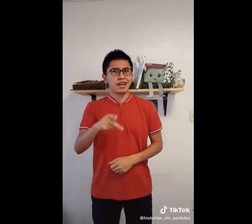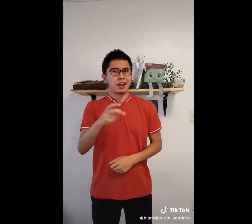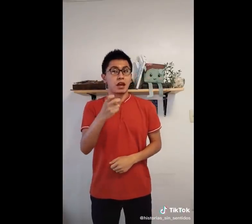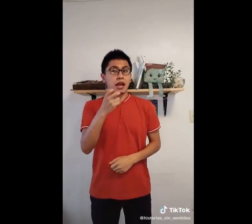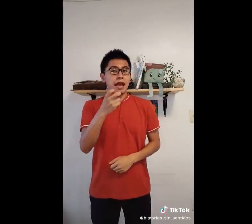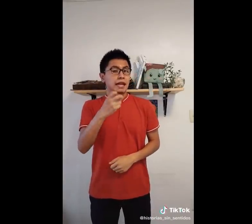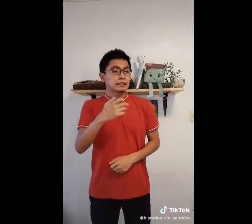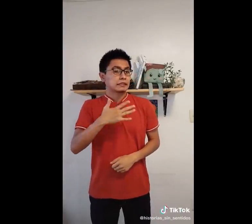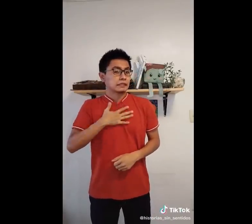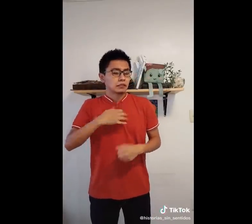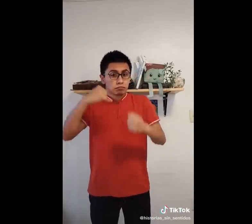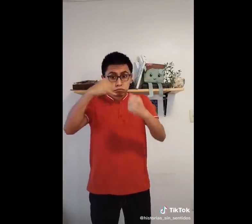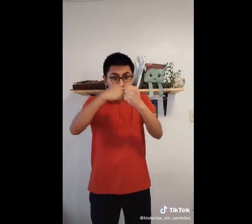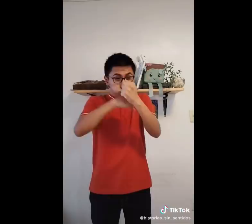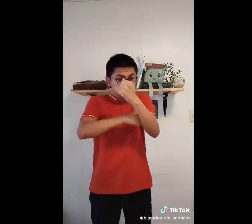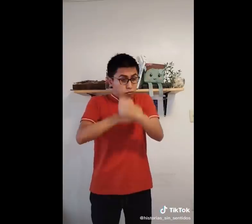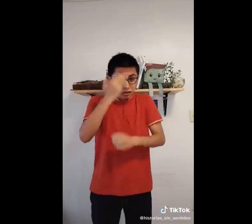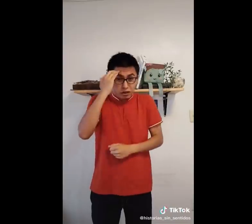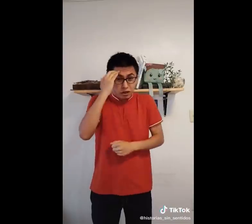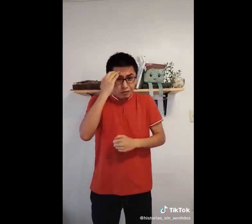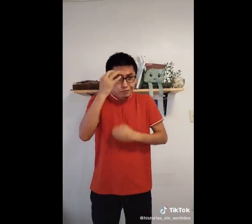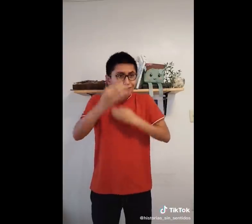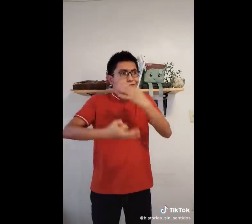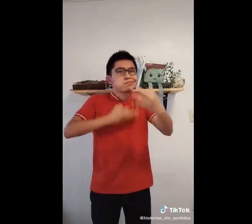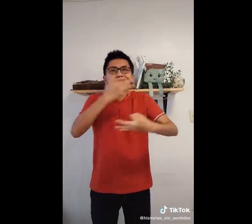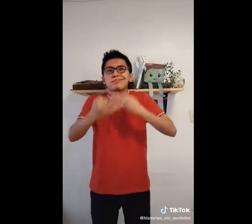justo por eso, no difundo temas que no conozco a profundidad.